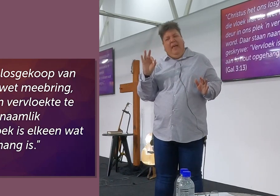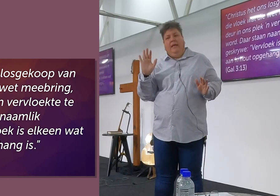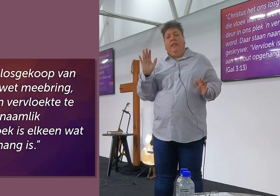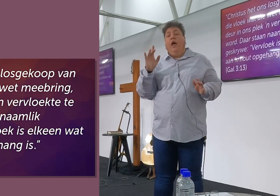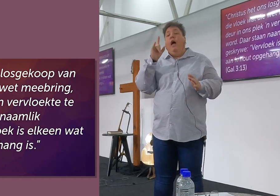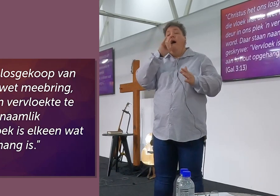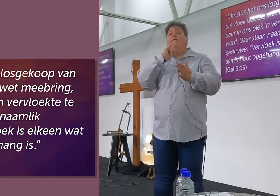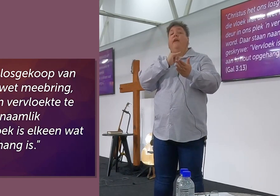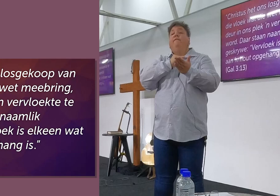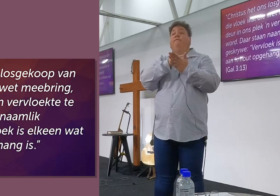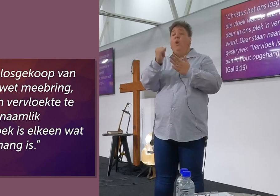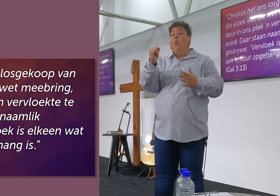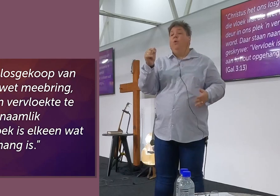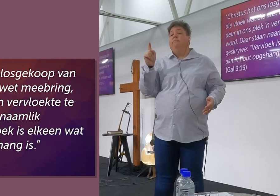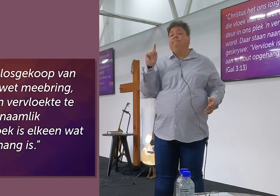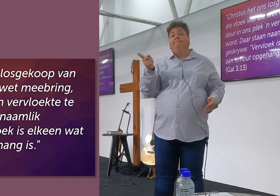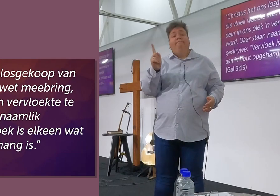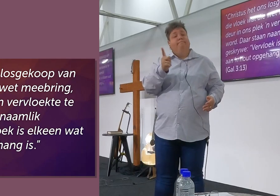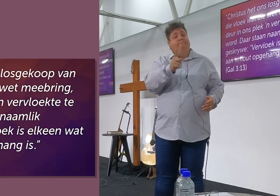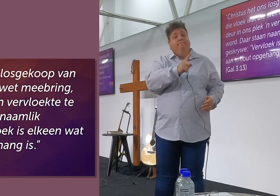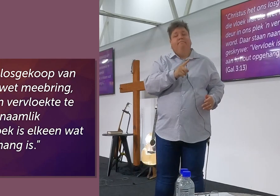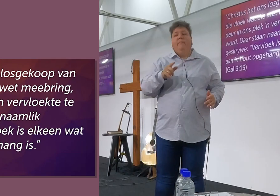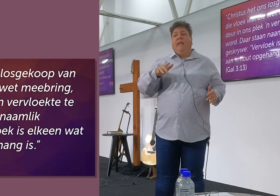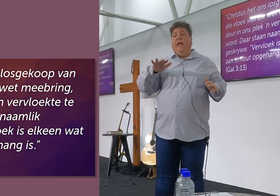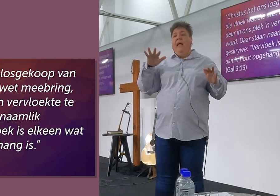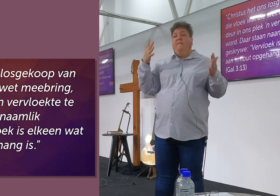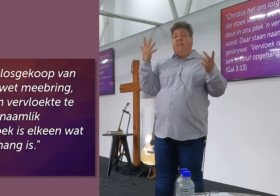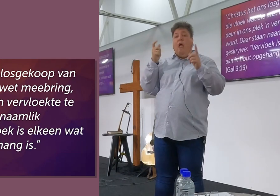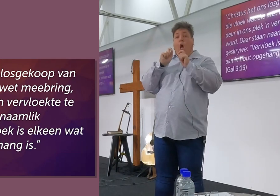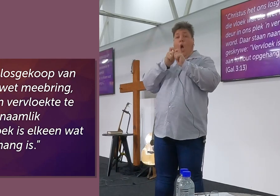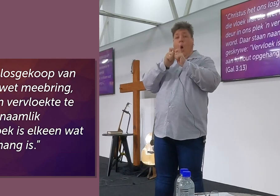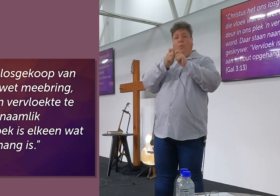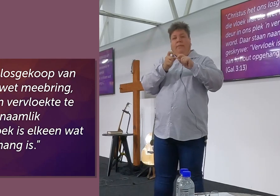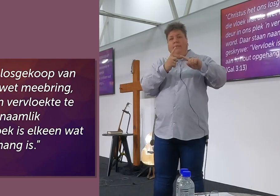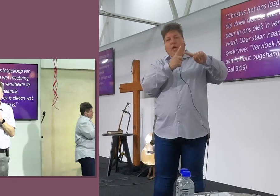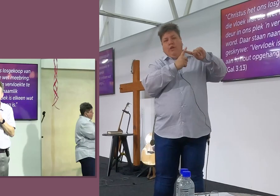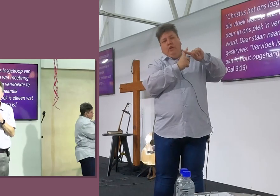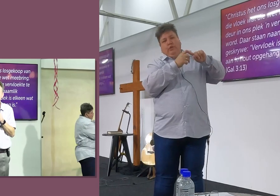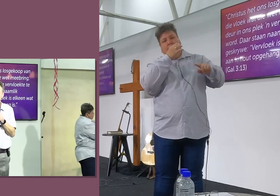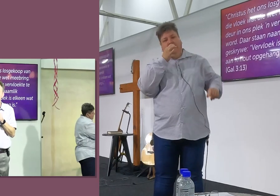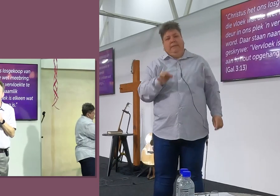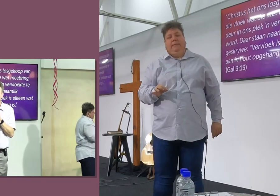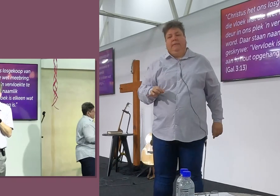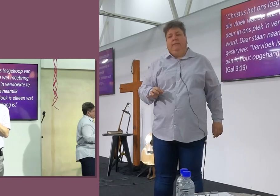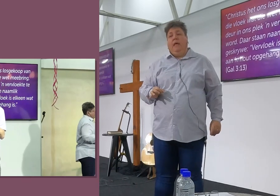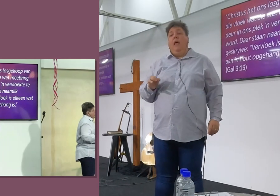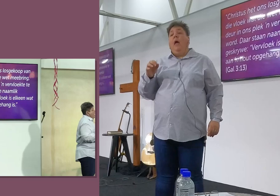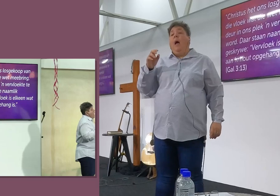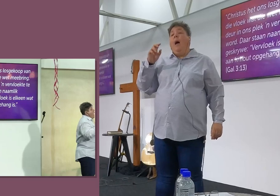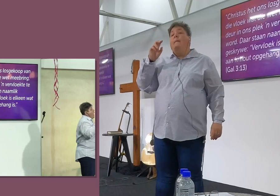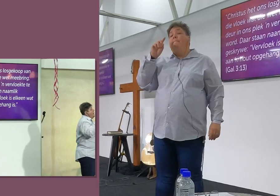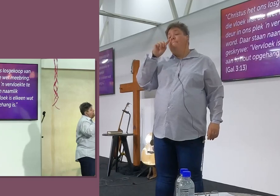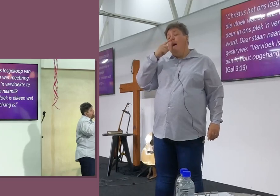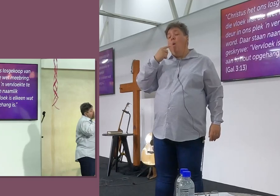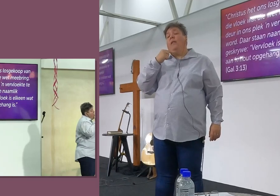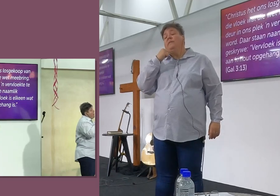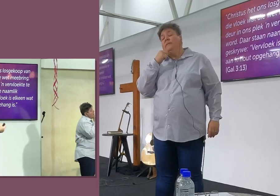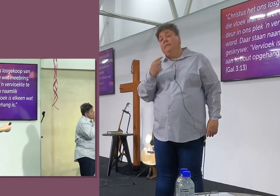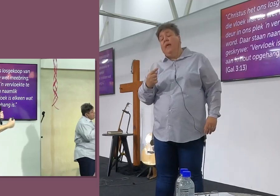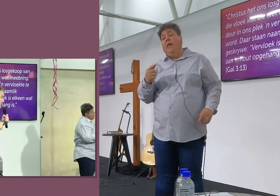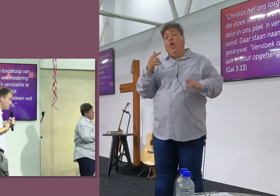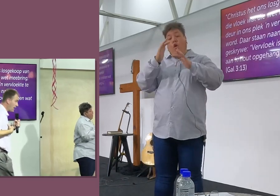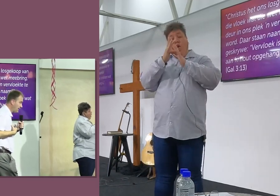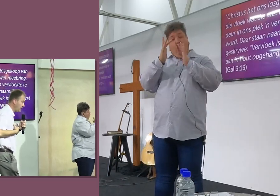Vervloek is elkeen, Wat aan een hout ophang, Hier is wat Paulus sê, Paulus sê, Jesus